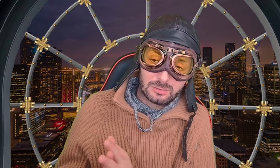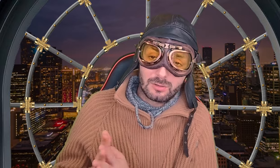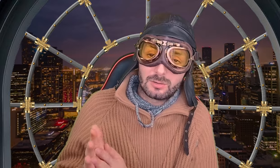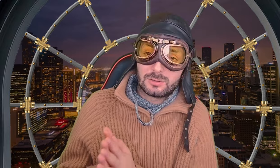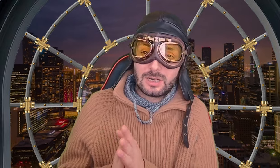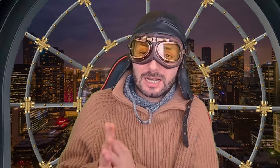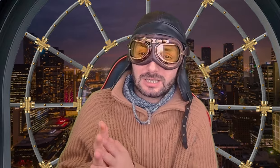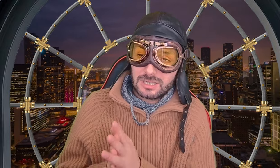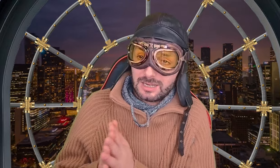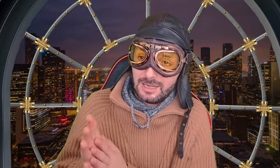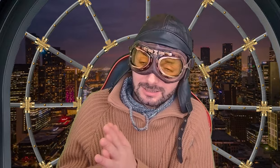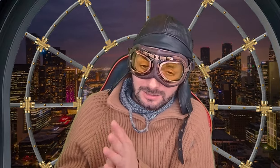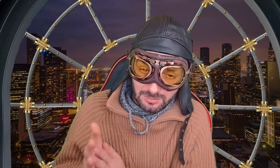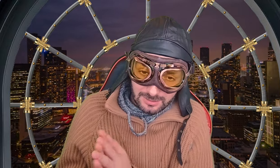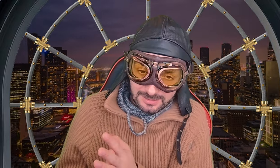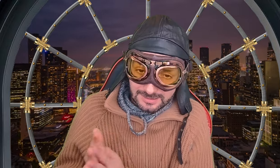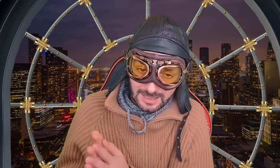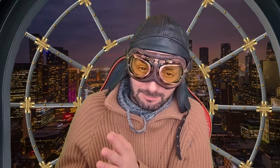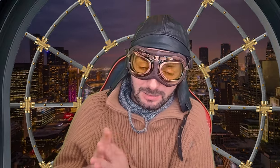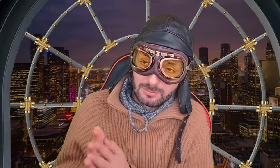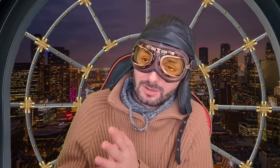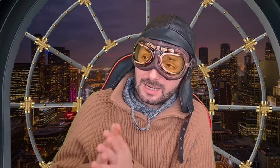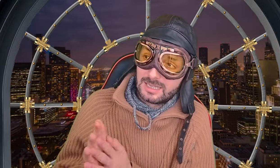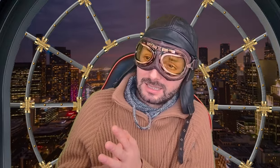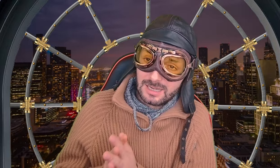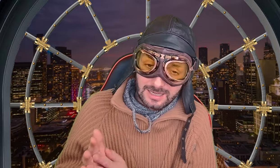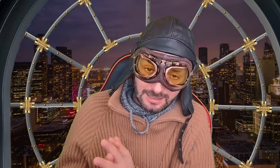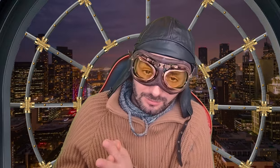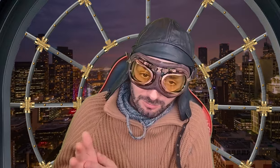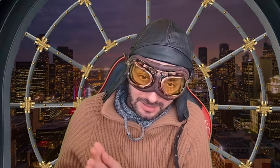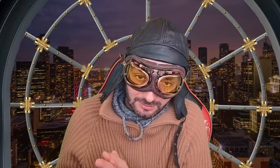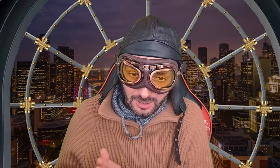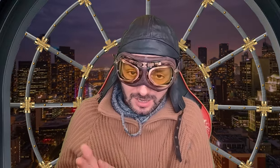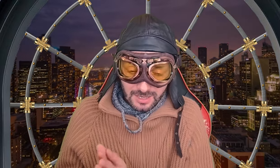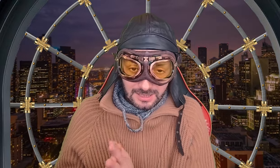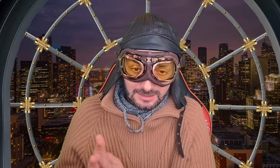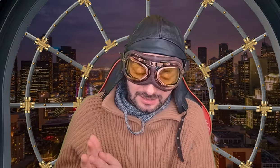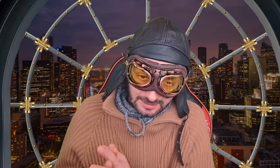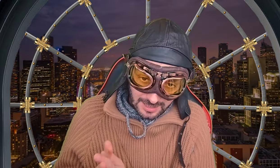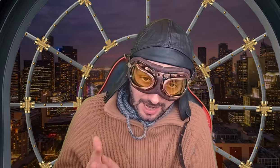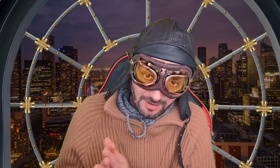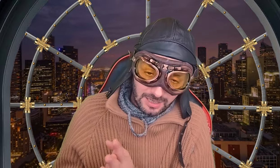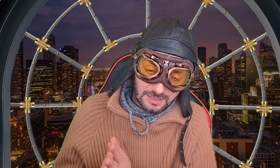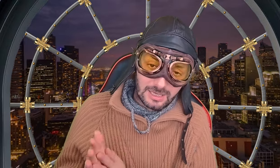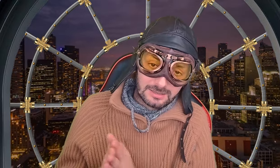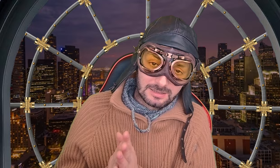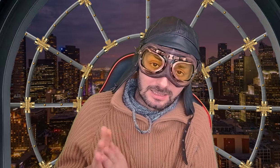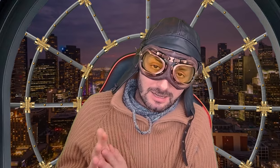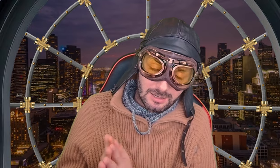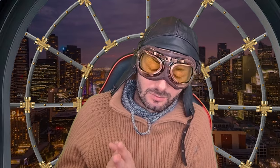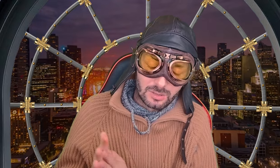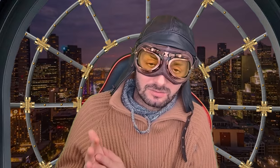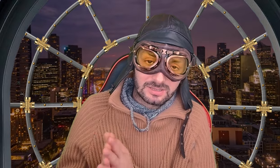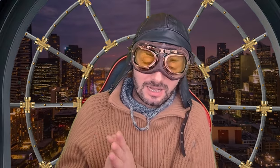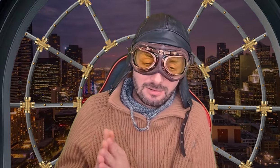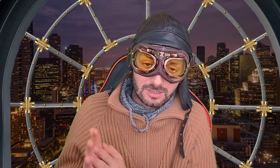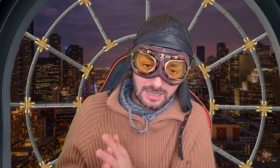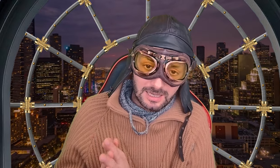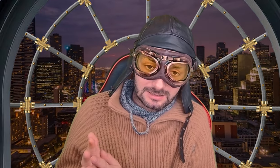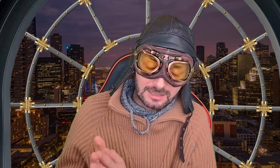Isto ako što kažeš da nisi bio sa sneperom, gore neđe na nekom brdu iznad Sarajeva, jesi, kralju moj, svi znamo da jesi,